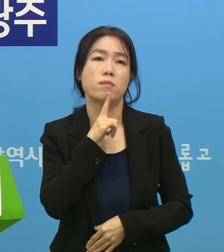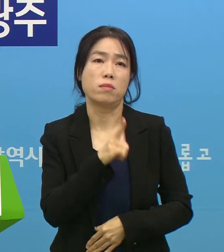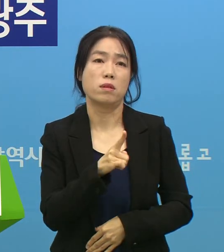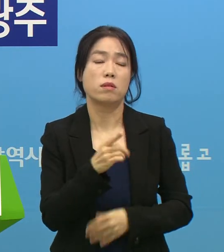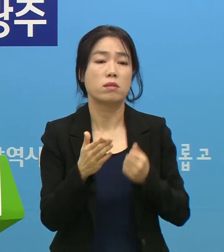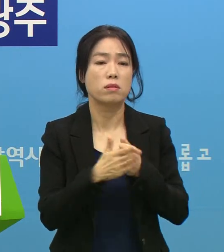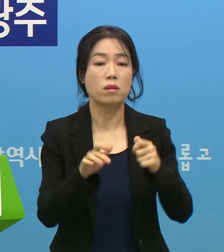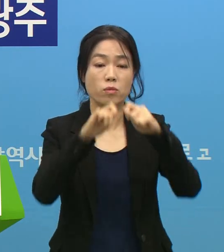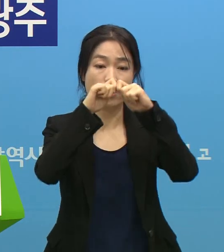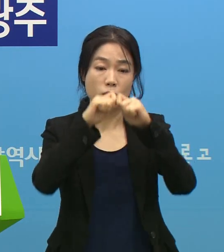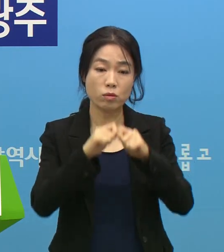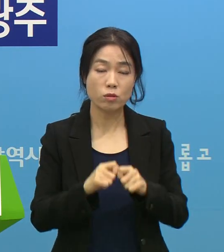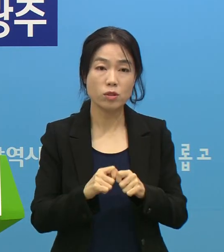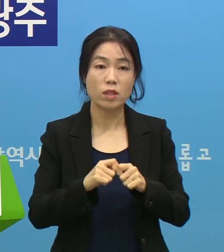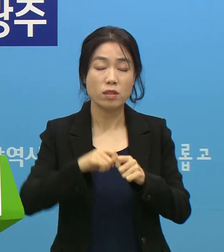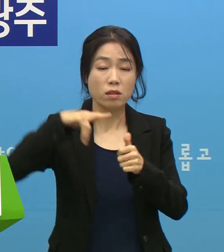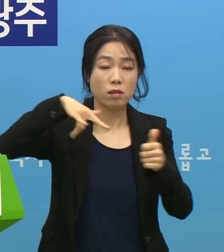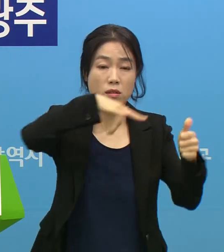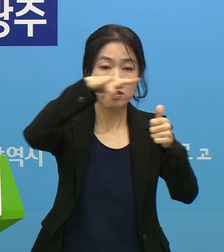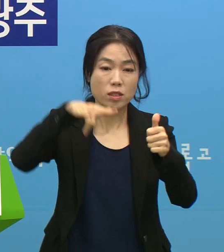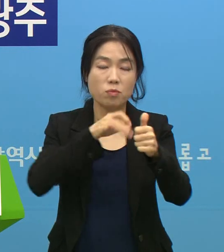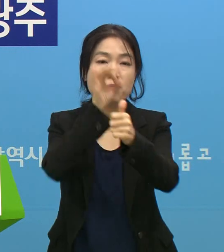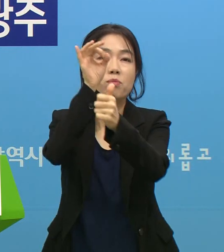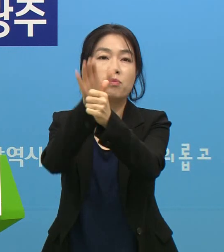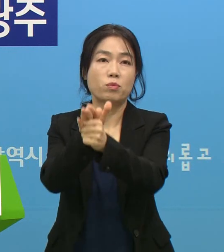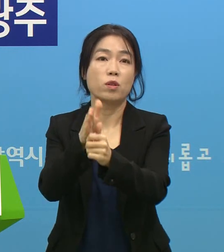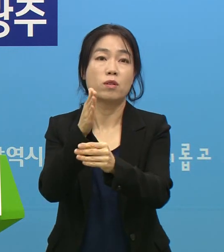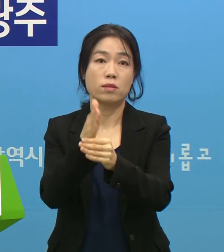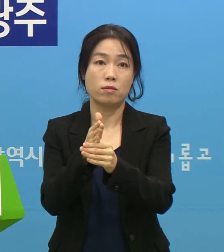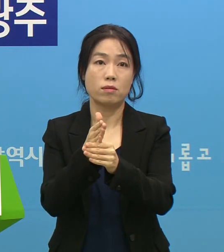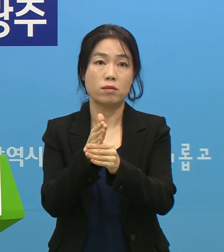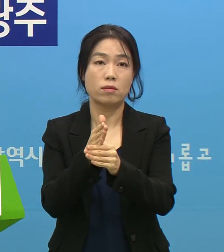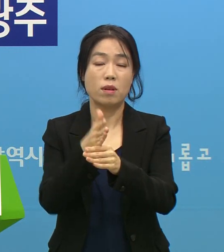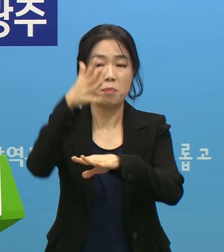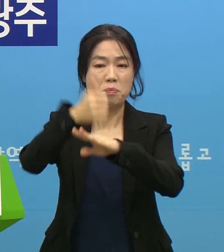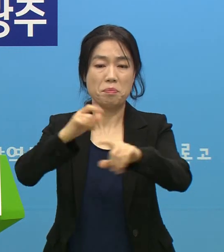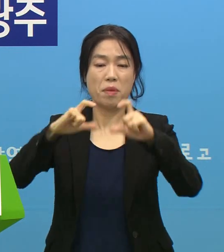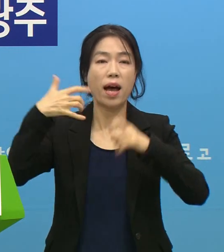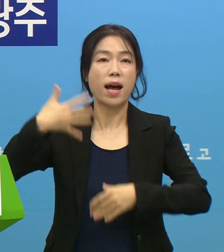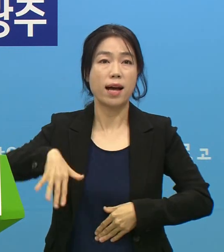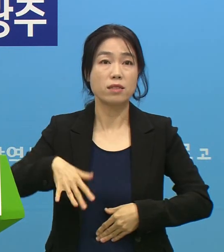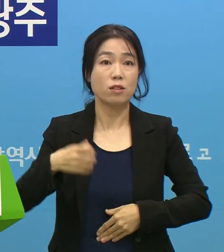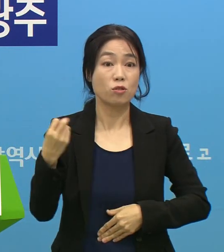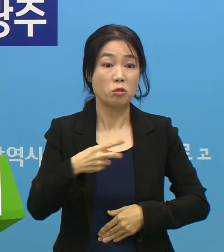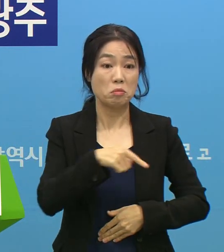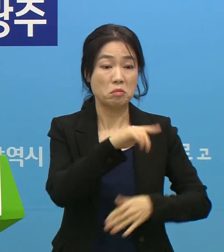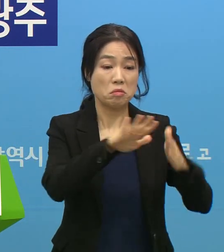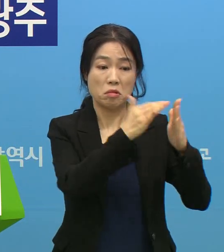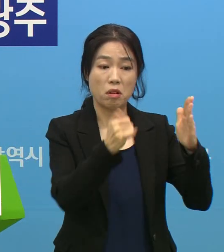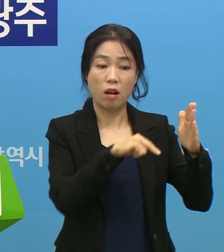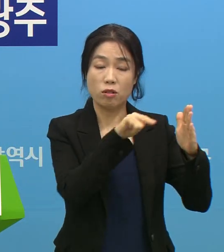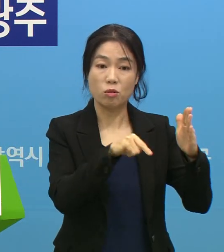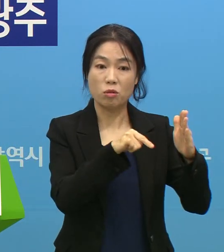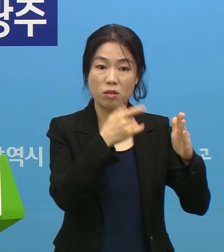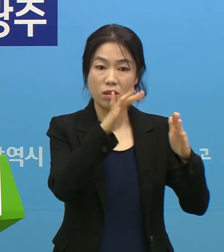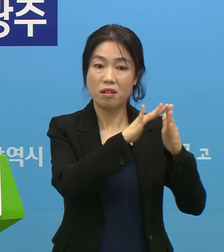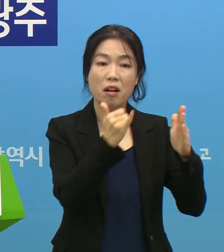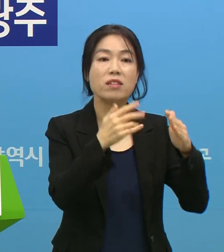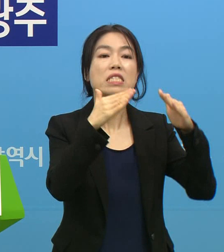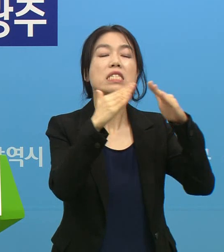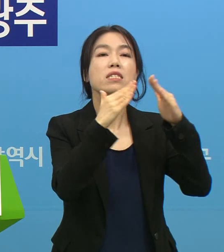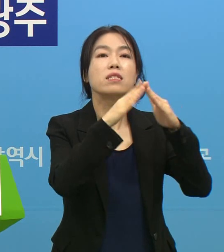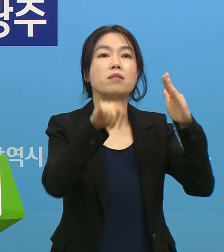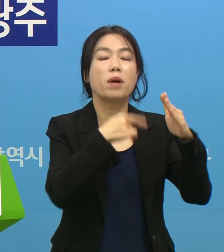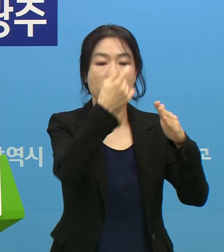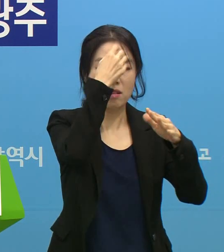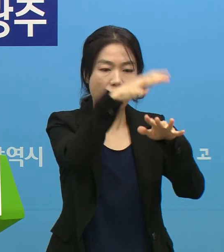그래서 지금 구체적으로 GPS를 의뢰 중에 있습니다. 그리고 자기네들은 예배를 보는데 가족 예배를 집에서 가족